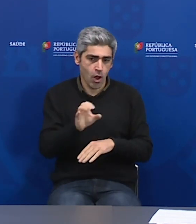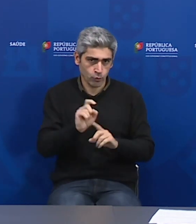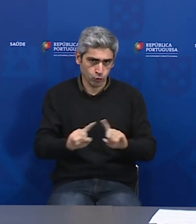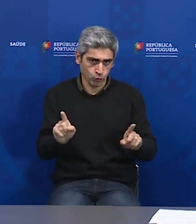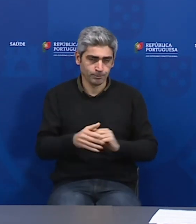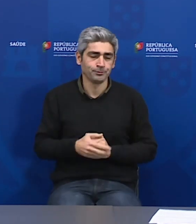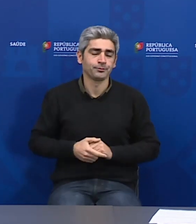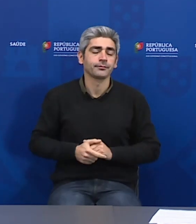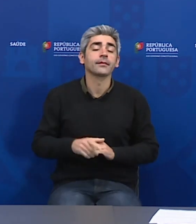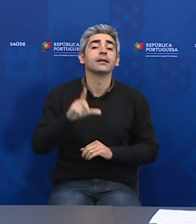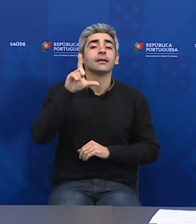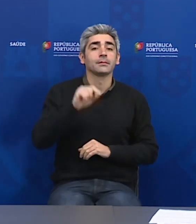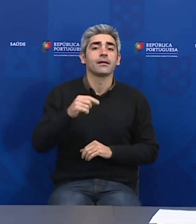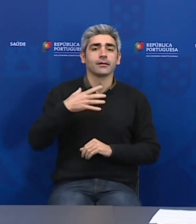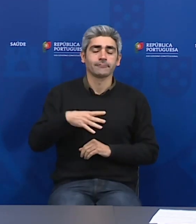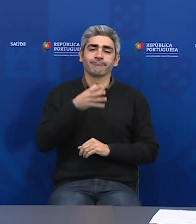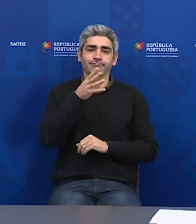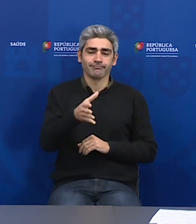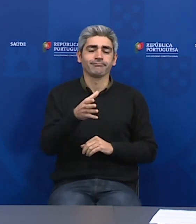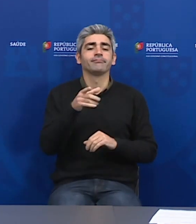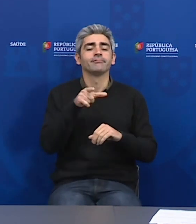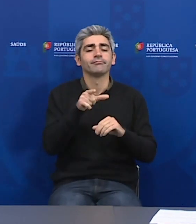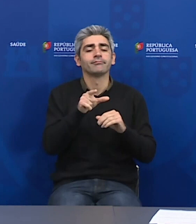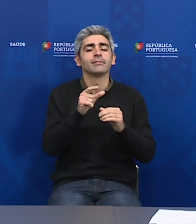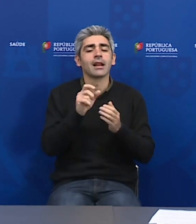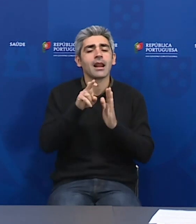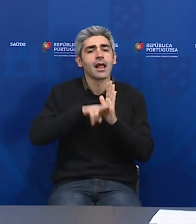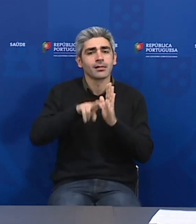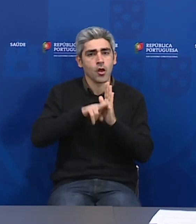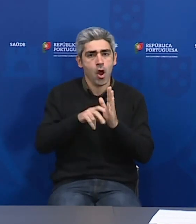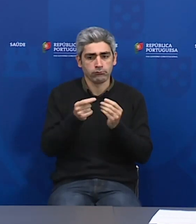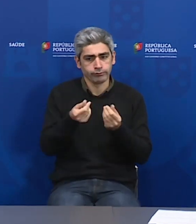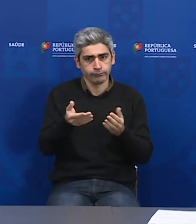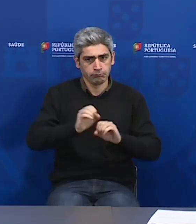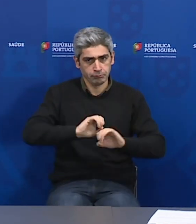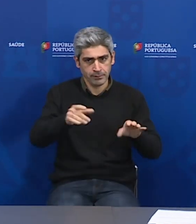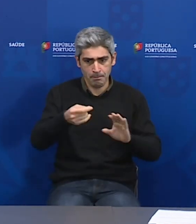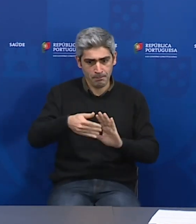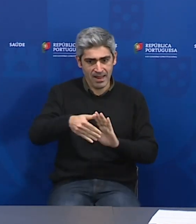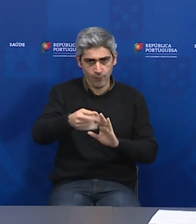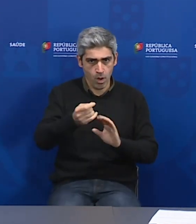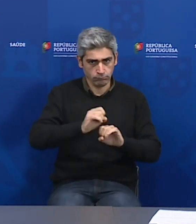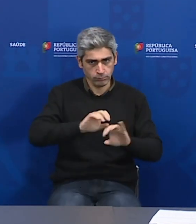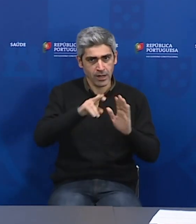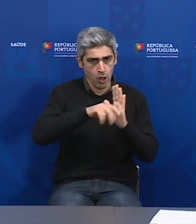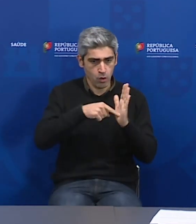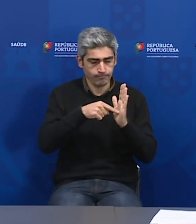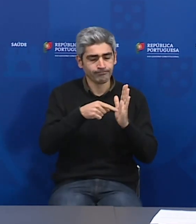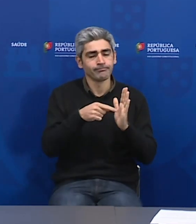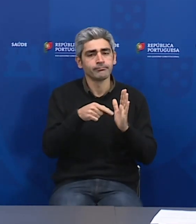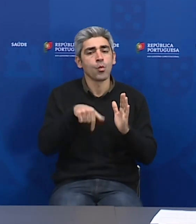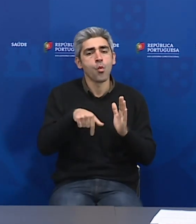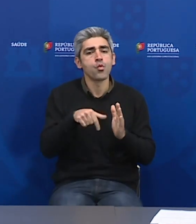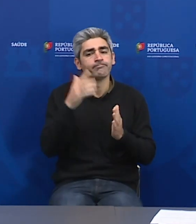Conforme o relatório epidemiológico que será emitido dentro em breve, registam-se hoje 2